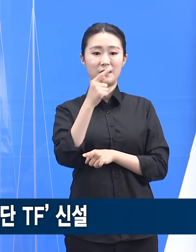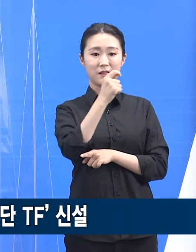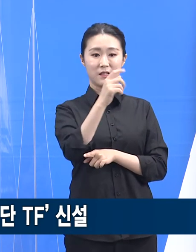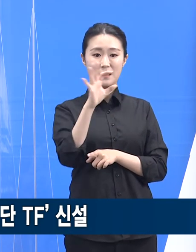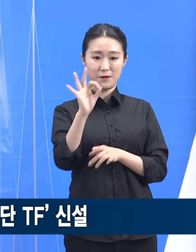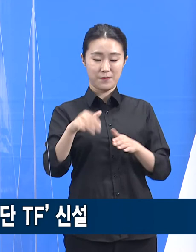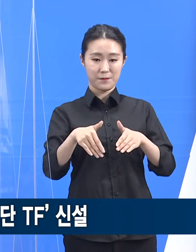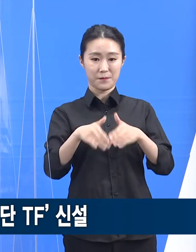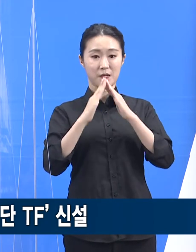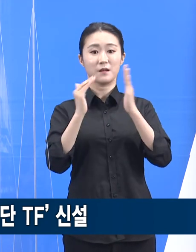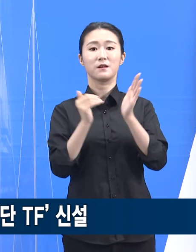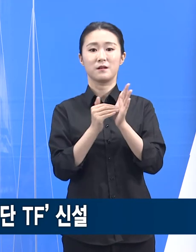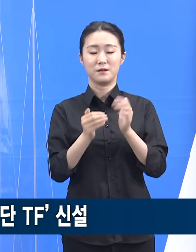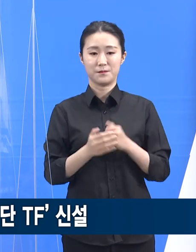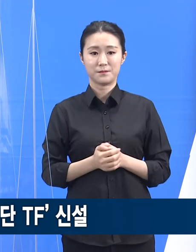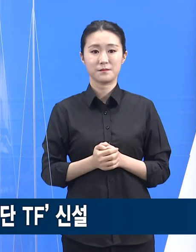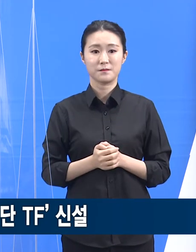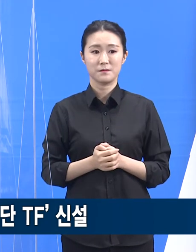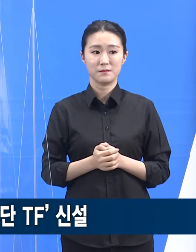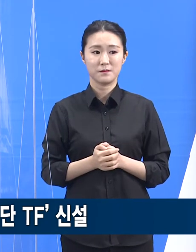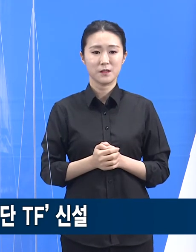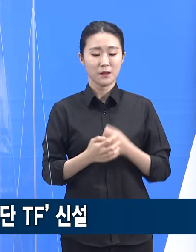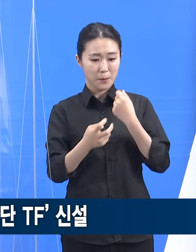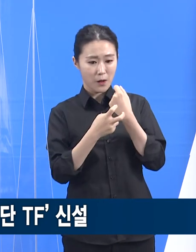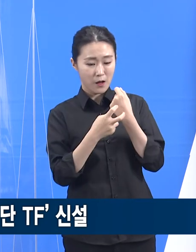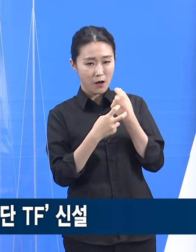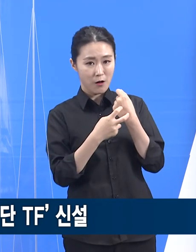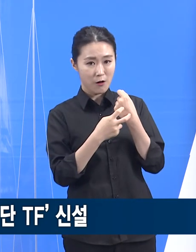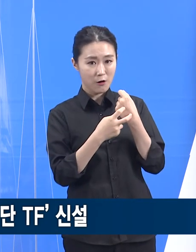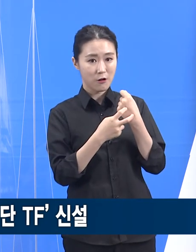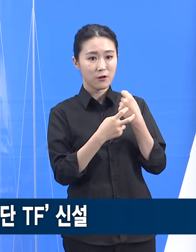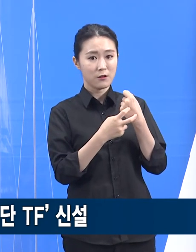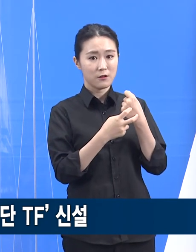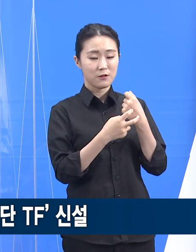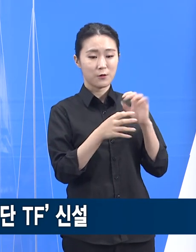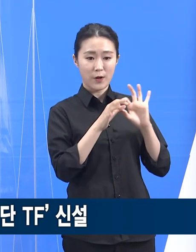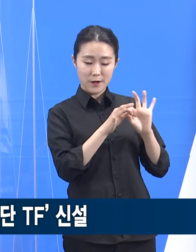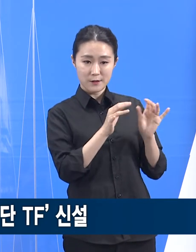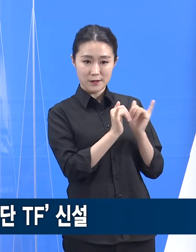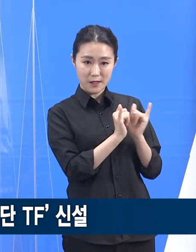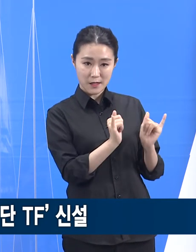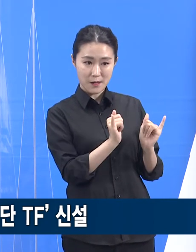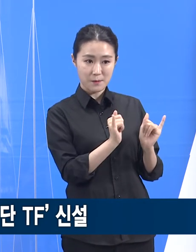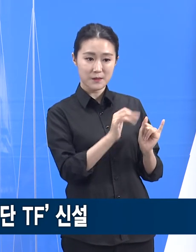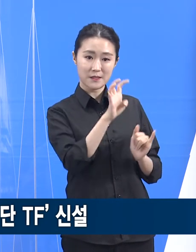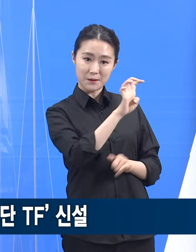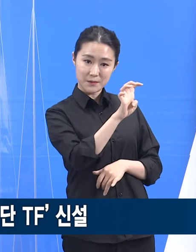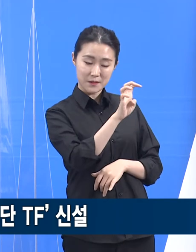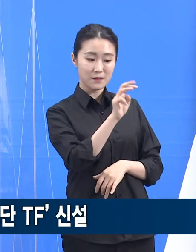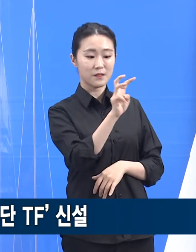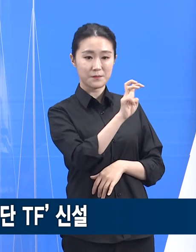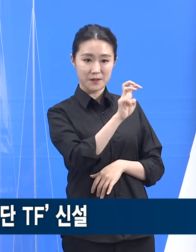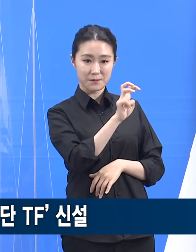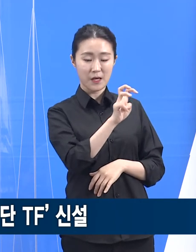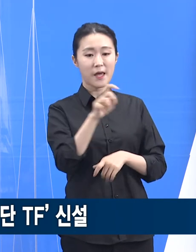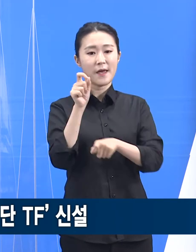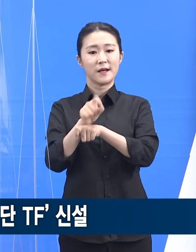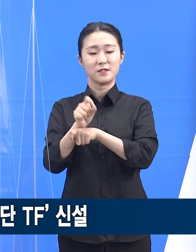안성병원장을 단장으로 하여 의료인력 30명, 행정인력 6명으로 구성하여 운영할 예정입니다.